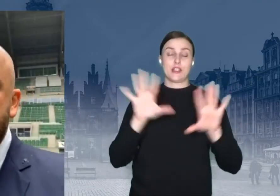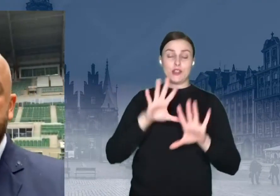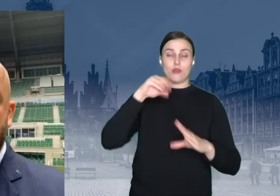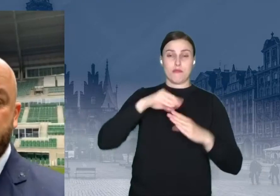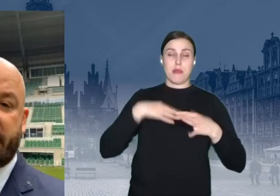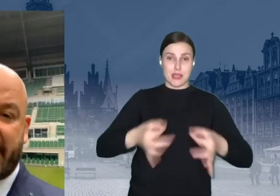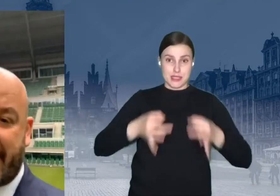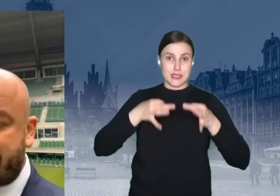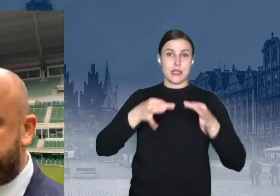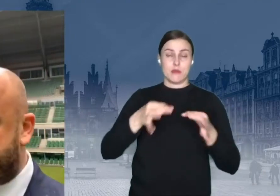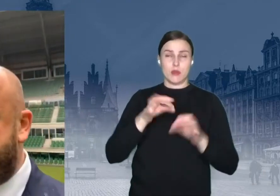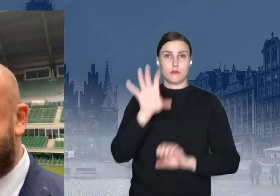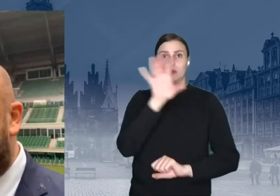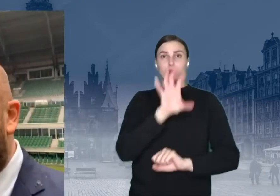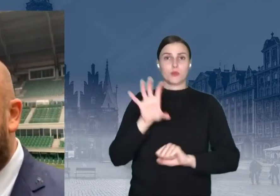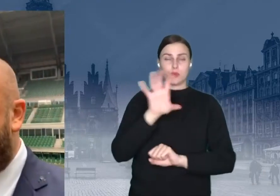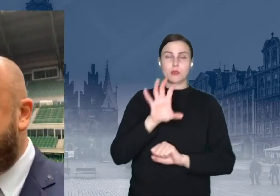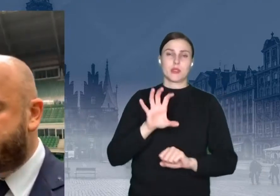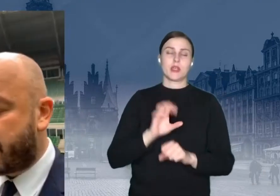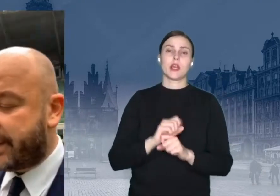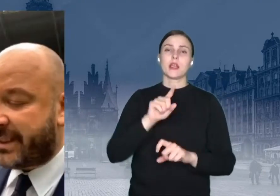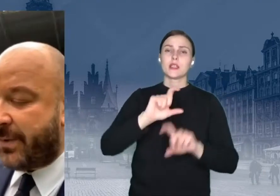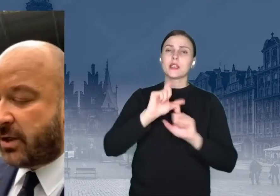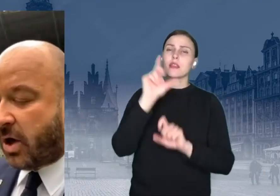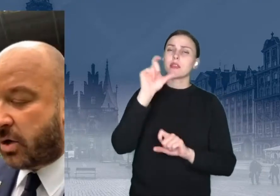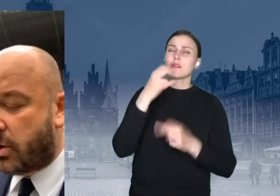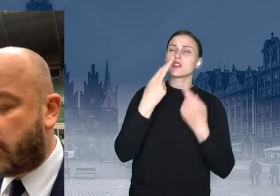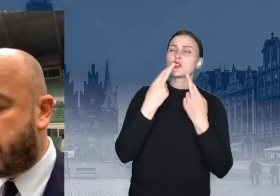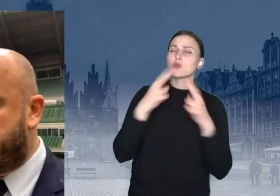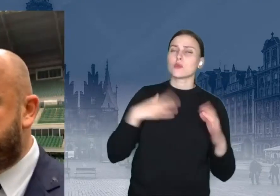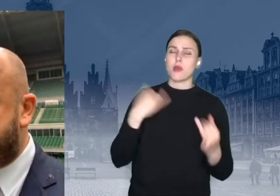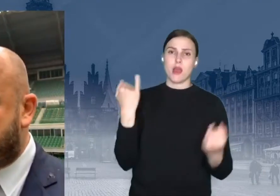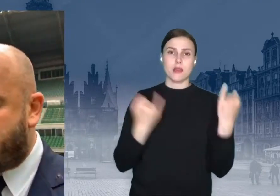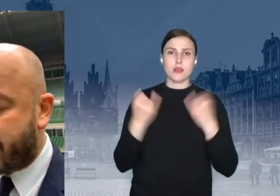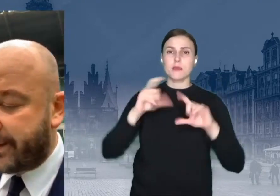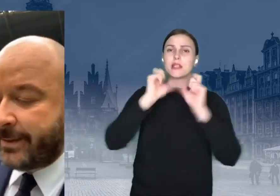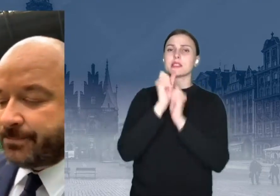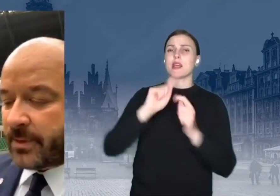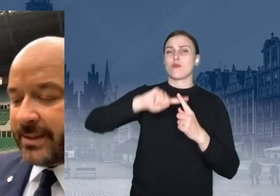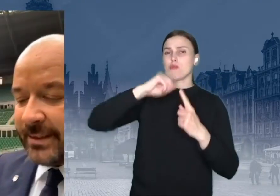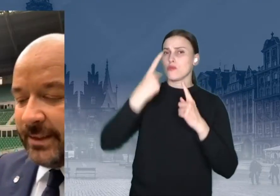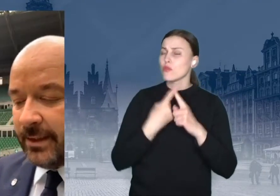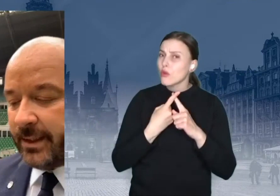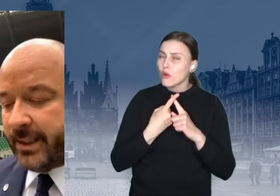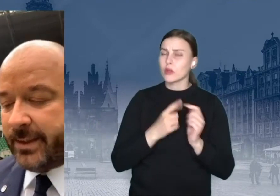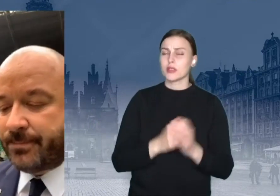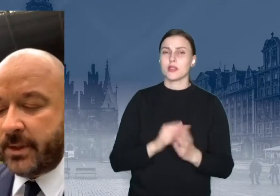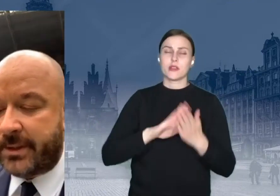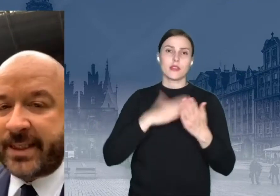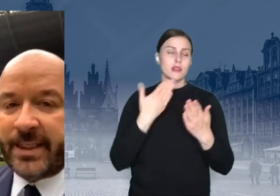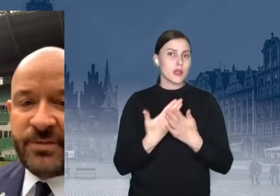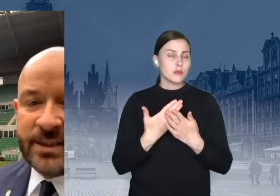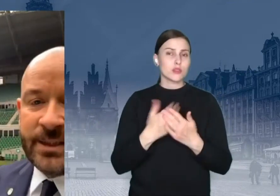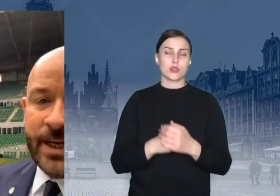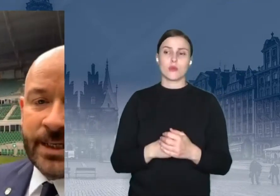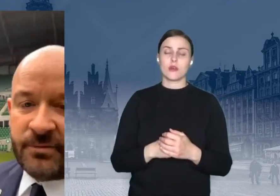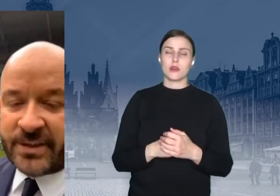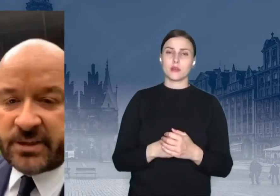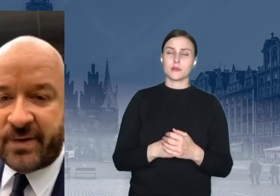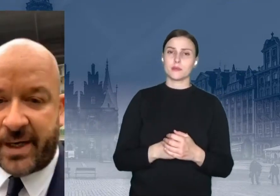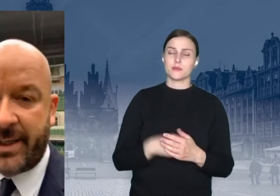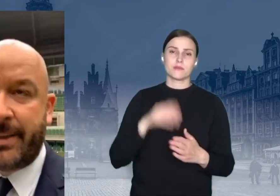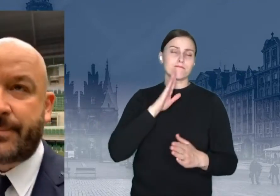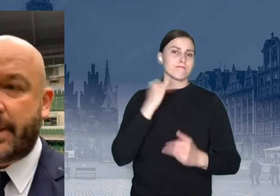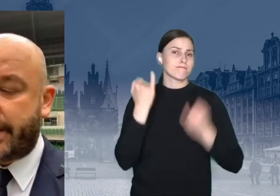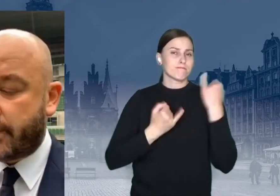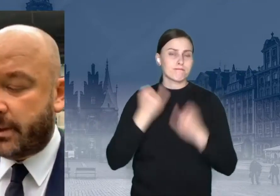powiem. 200 różnych wydarzeń w skali całego roku. Na przykład takie eventy